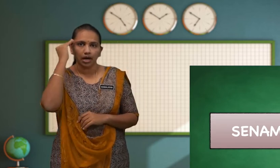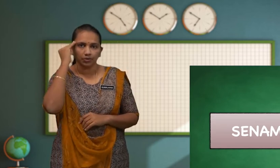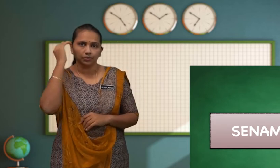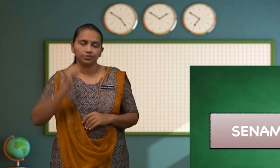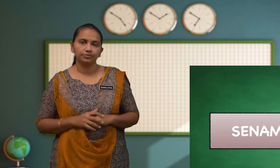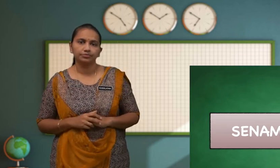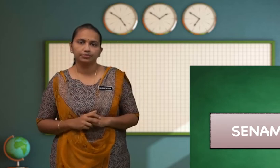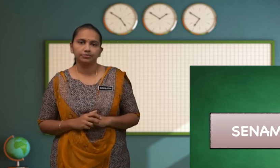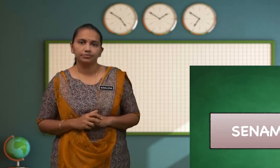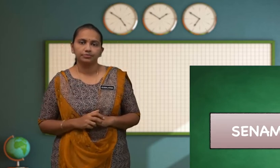tahu